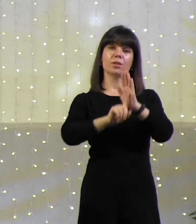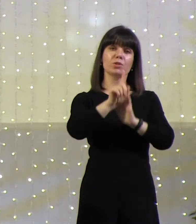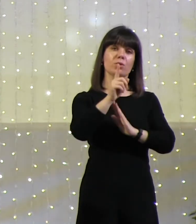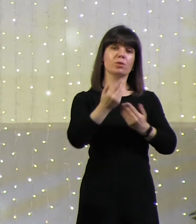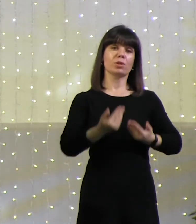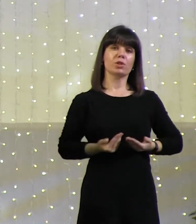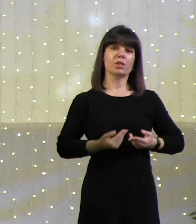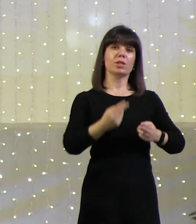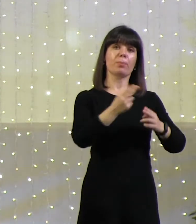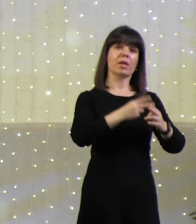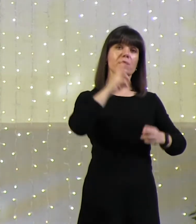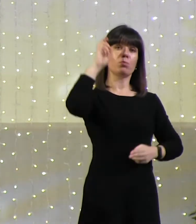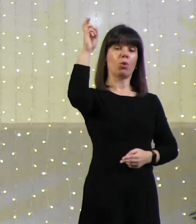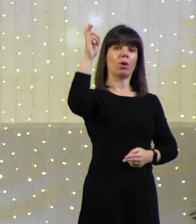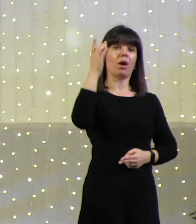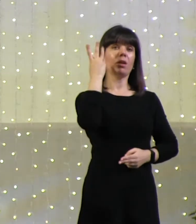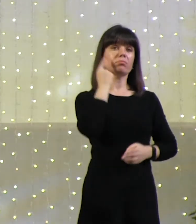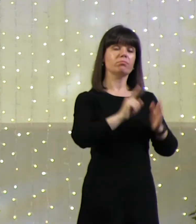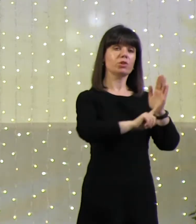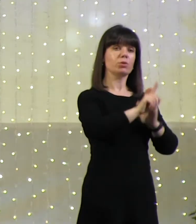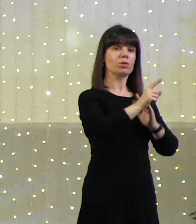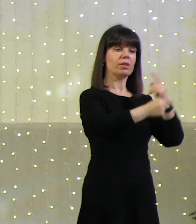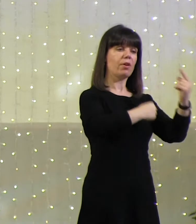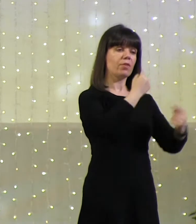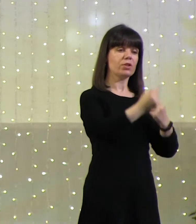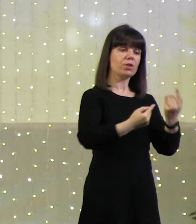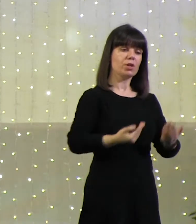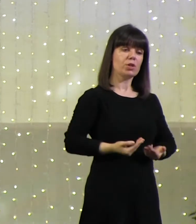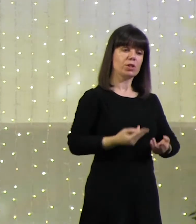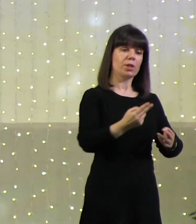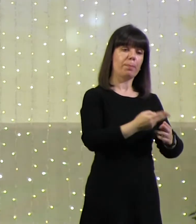Бога, вечная смерть, это оставленность.